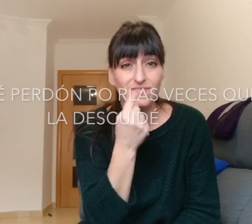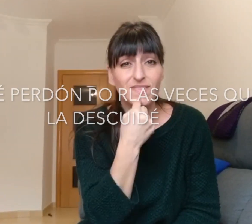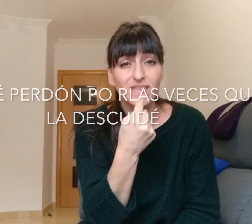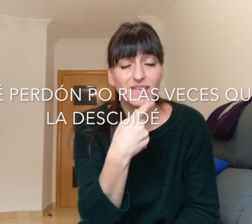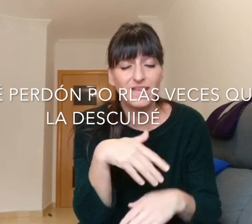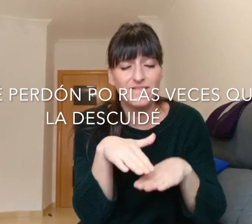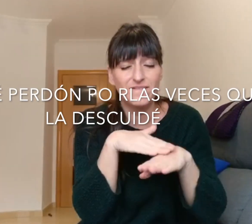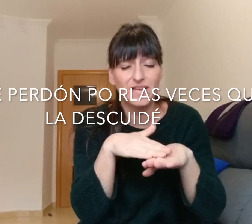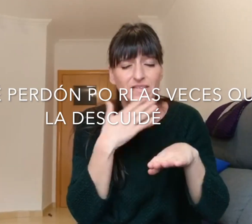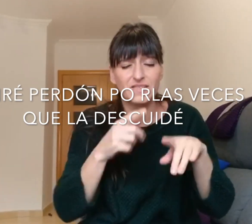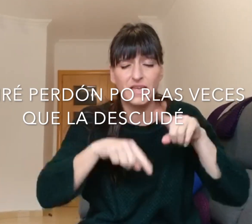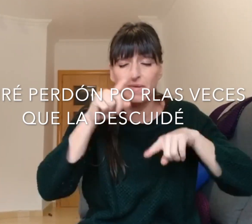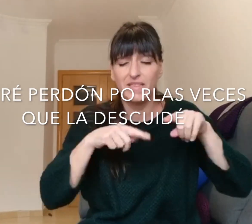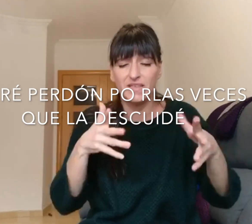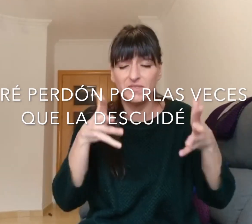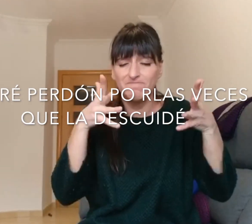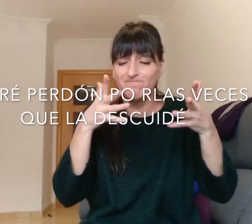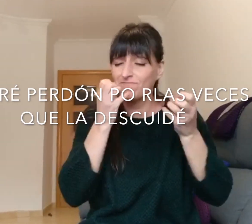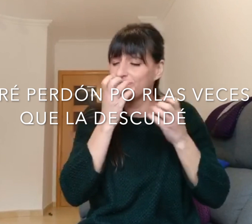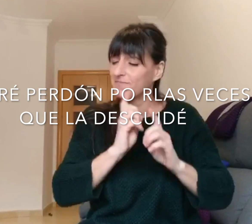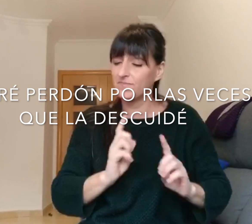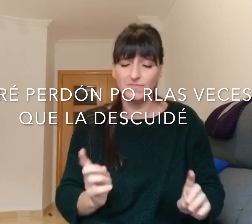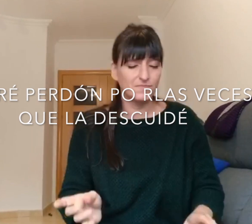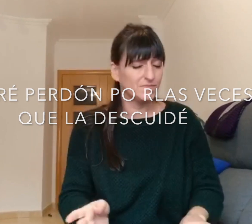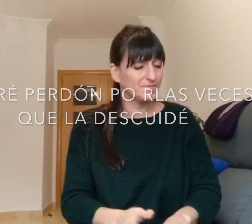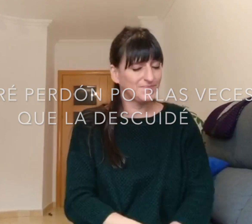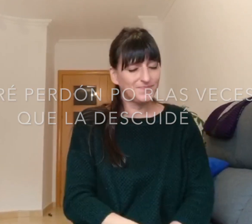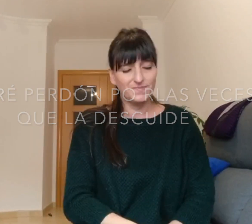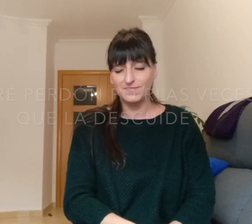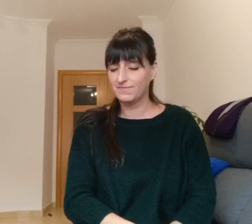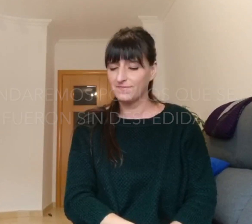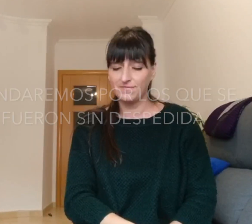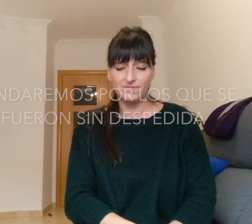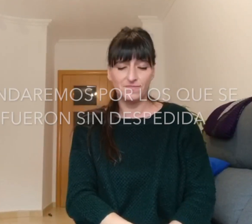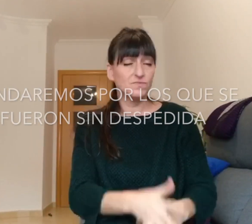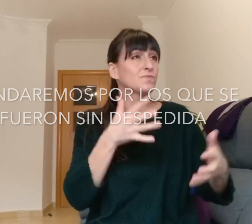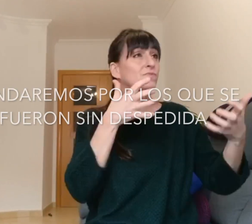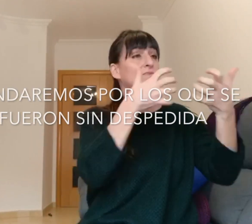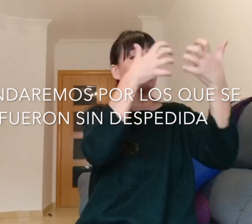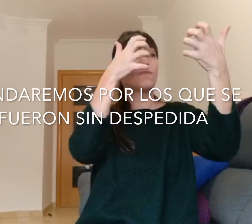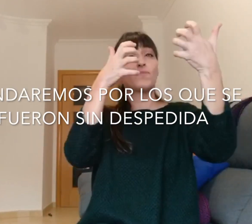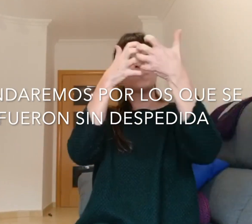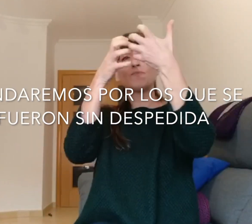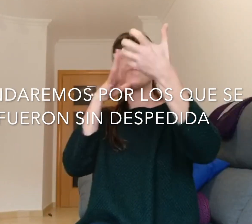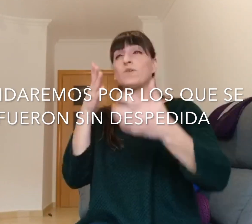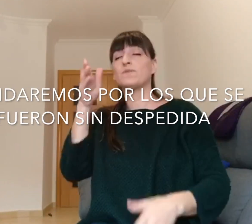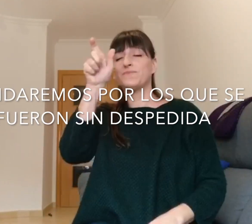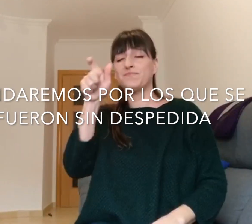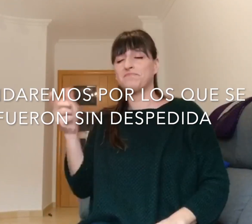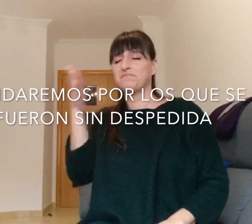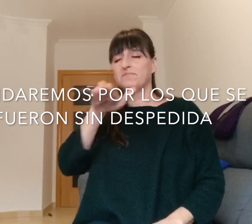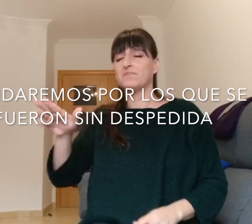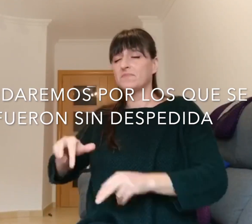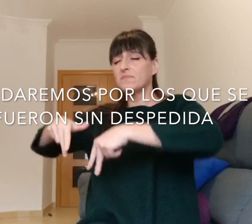Pediré perdón por las veces que la descuide Brindaremos por los que se fueron sin